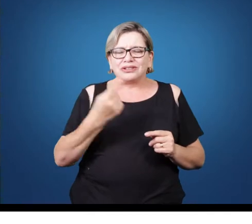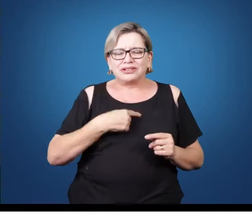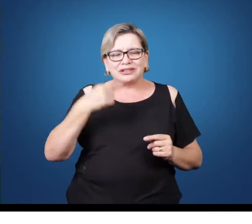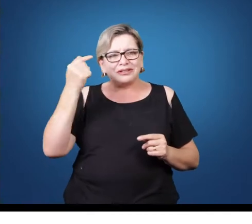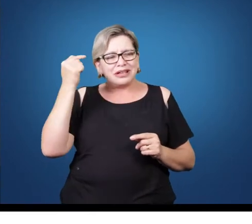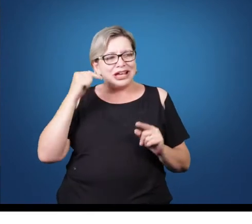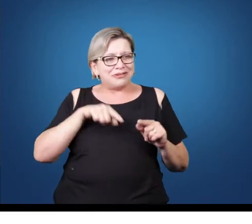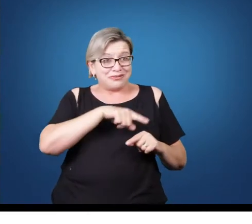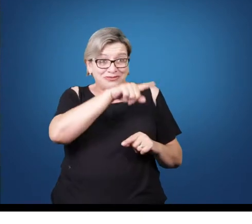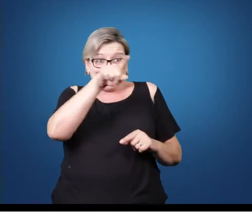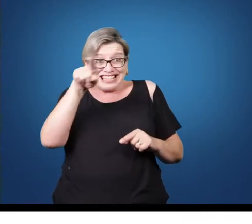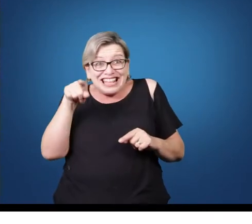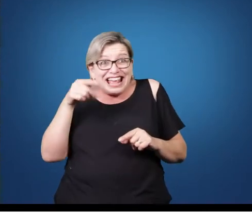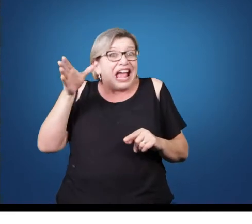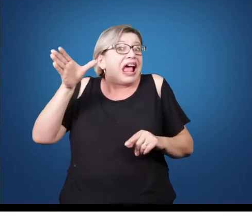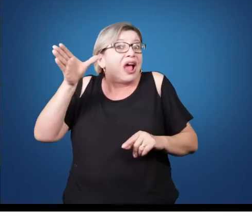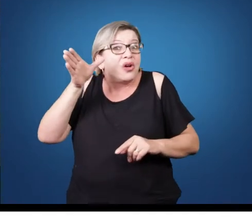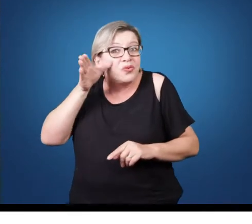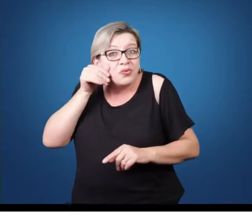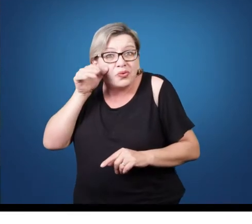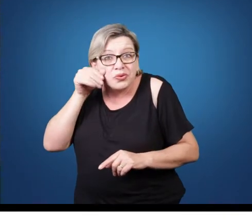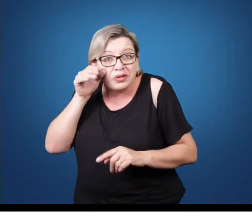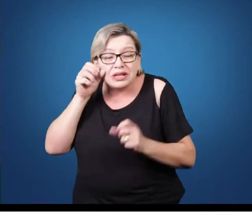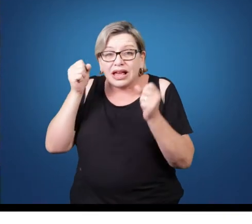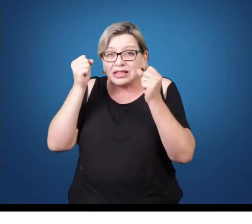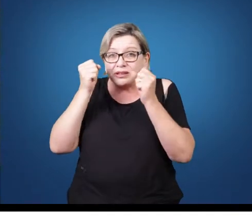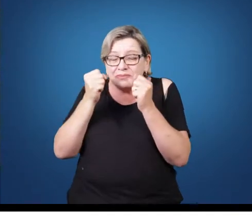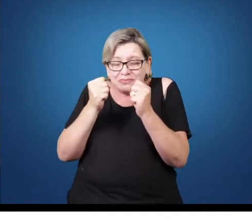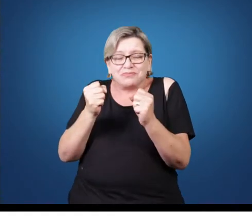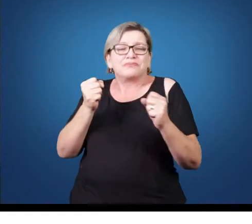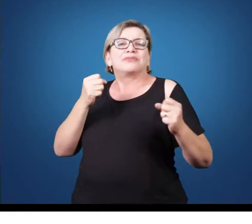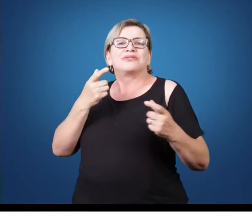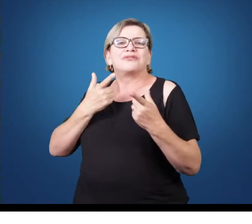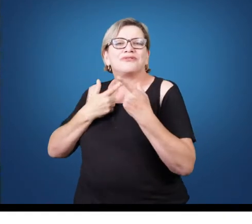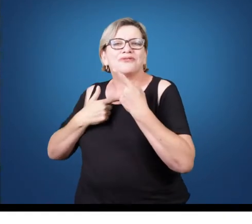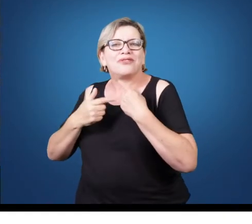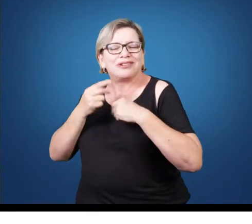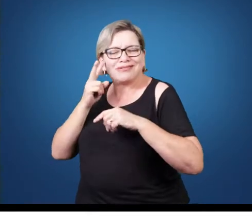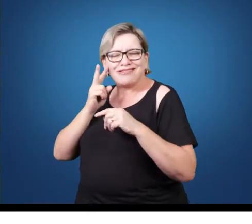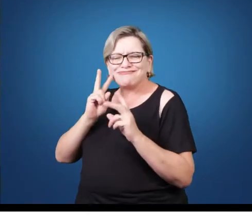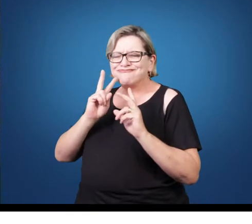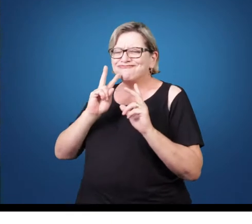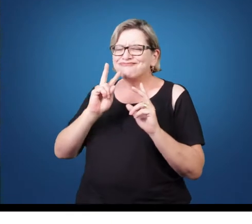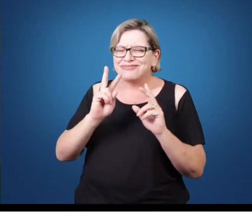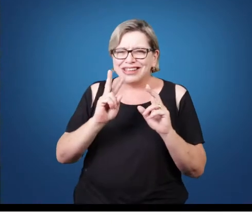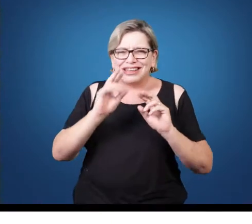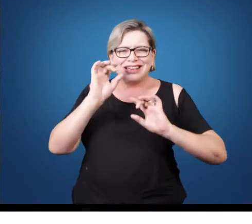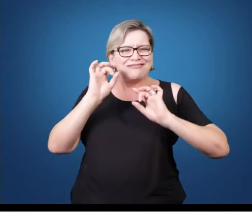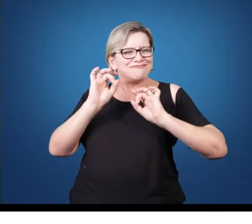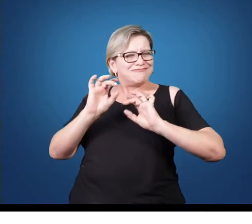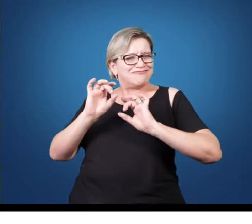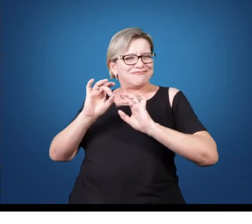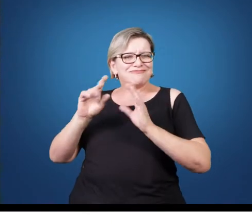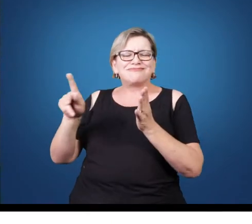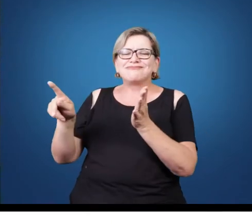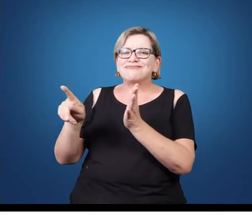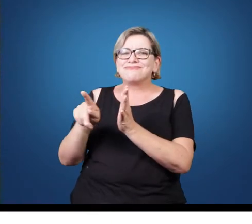uma curiosidade em todos vocês, para que, quem sabe, vocês possam se desdobrar ou ter atenção específica a alguns desses gêneros